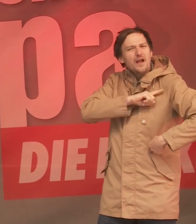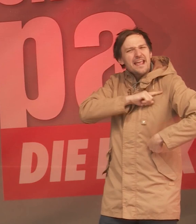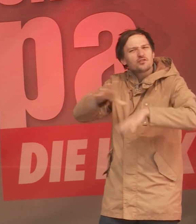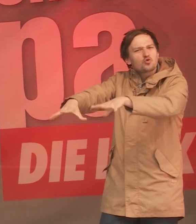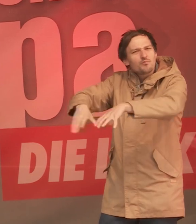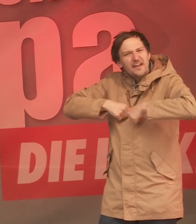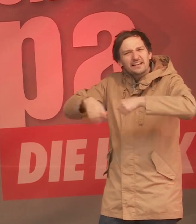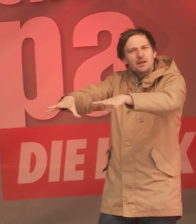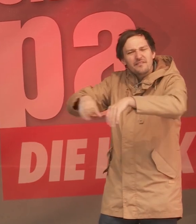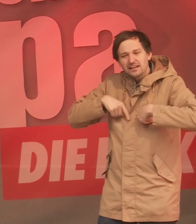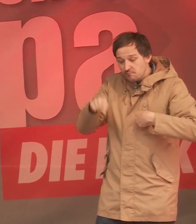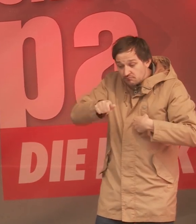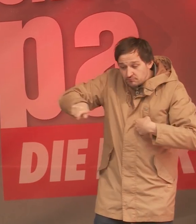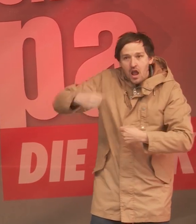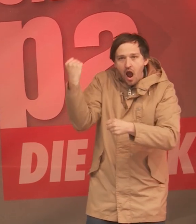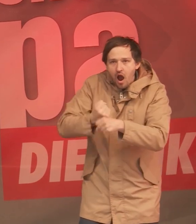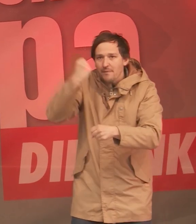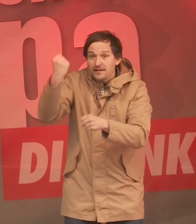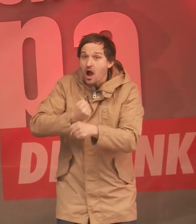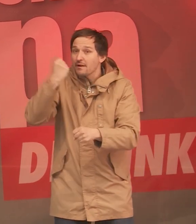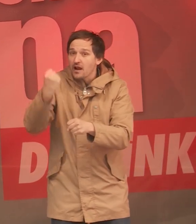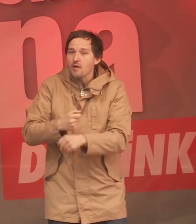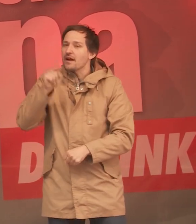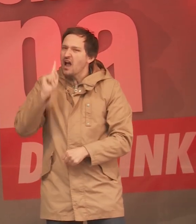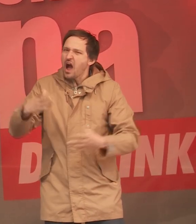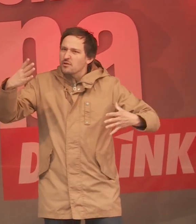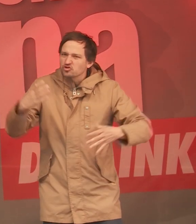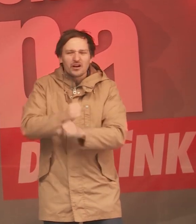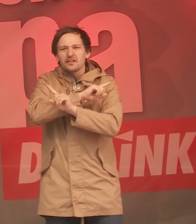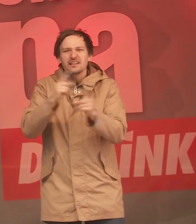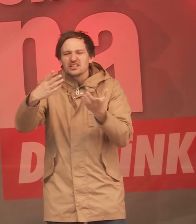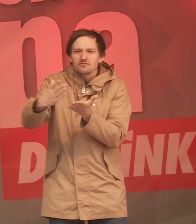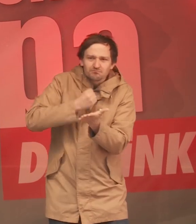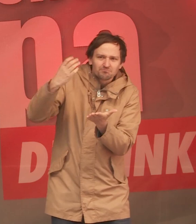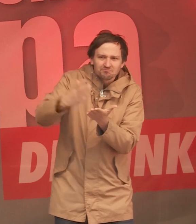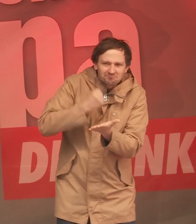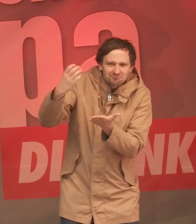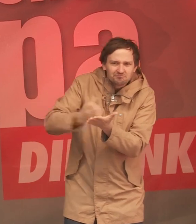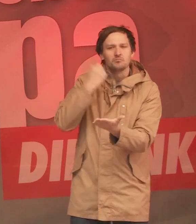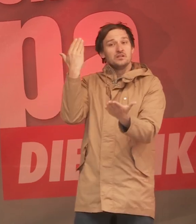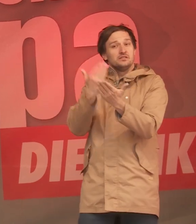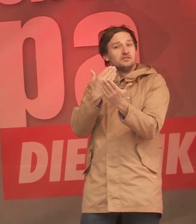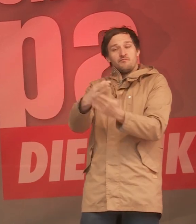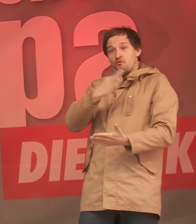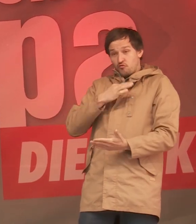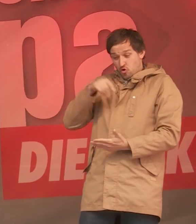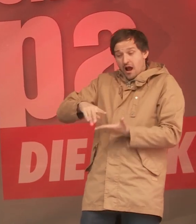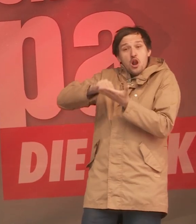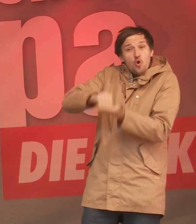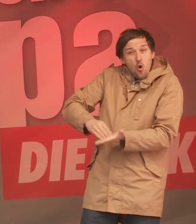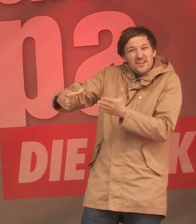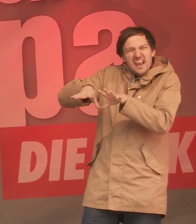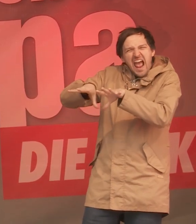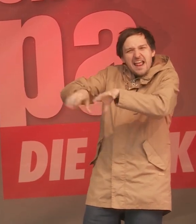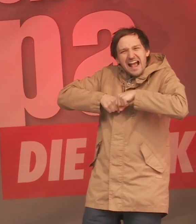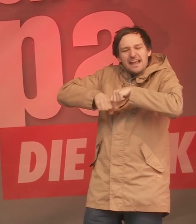Die Leute arbeiten und arbeiten und kommen doch auf keinen grünen Zweig. Ich finde, die Enteignung der Löhne ist